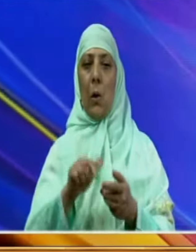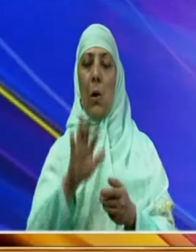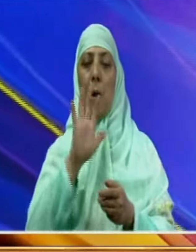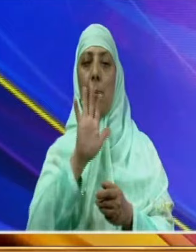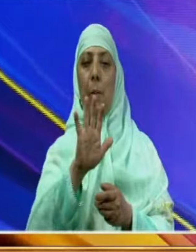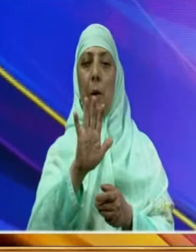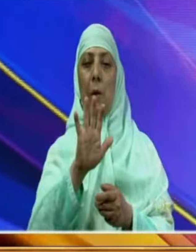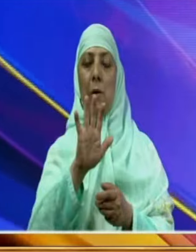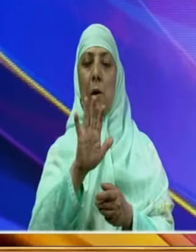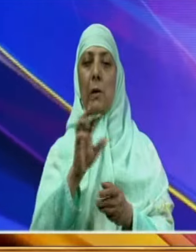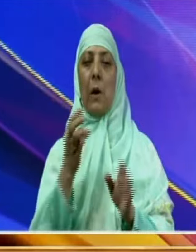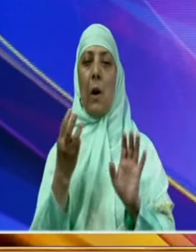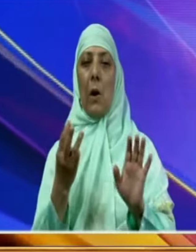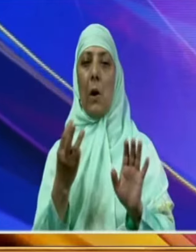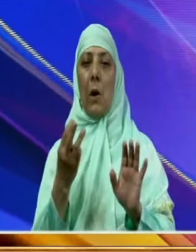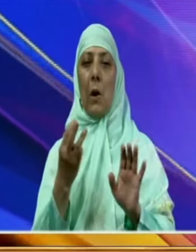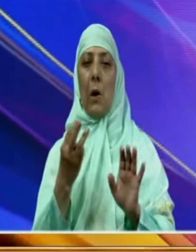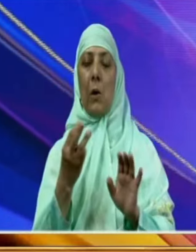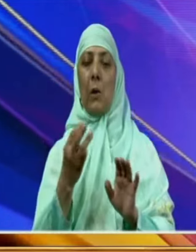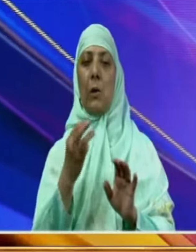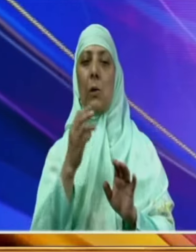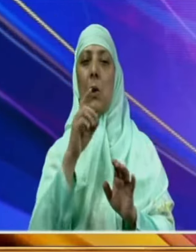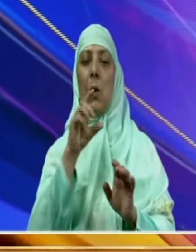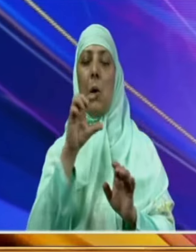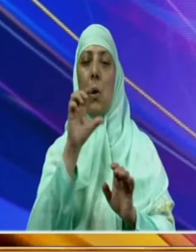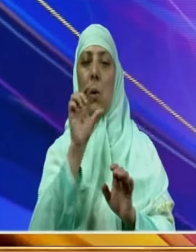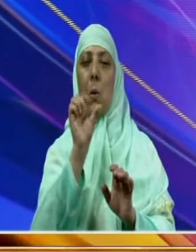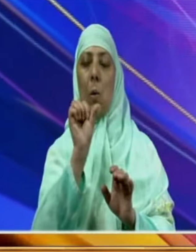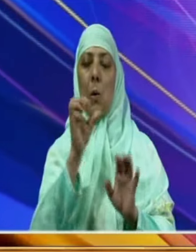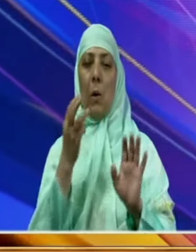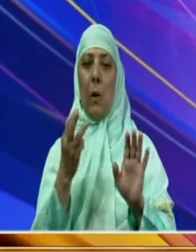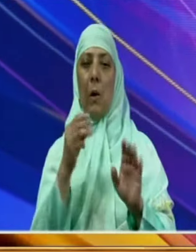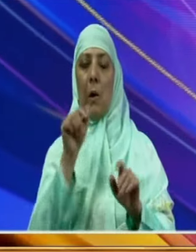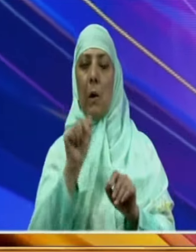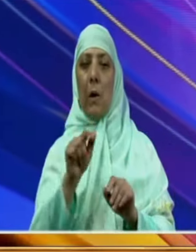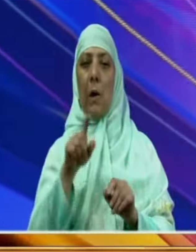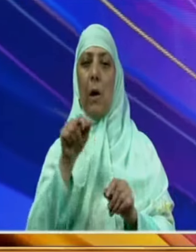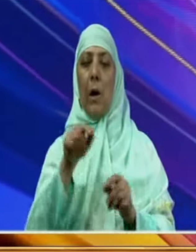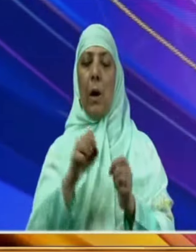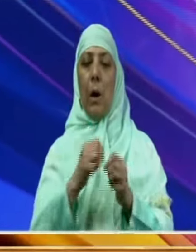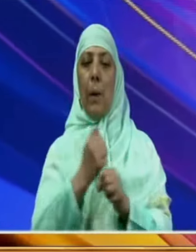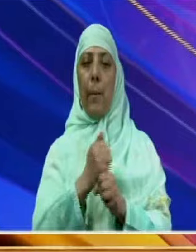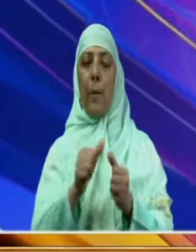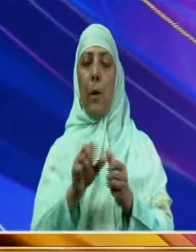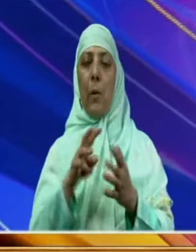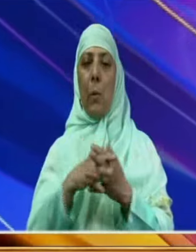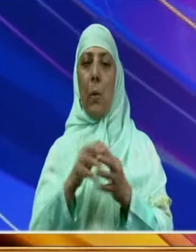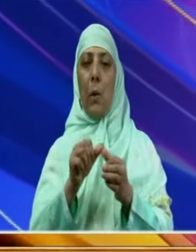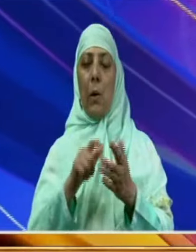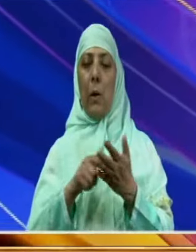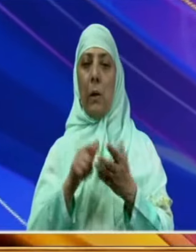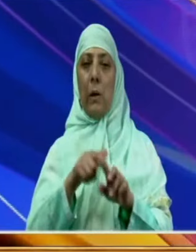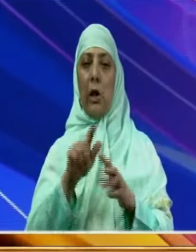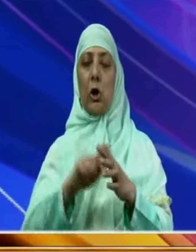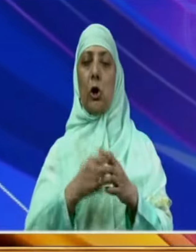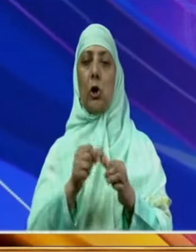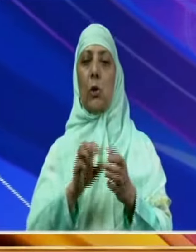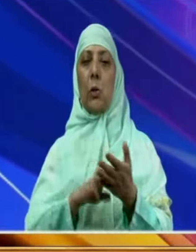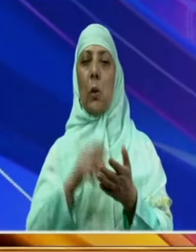آٹھ سو تین یادریوں کا گیاروان کافلہ جمعوں کے بگوتی نگر یادری نواز سیوادی کی طرف روانہ ہوا